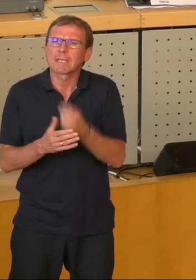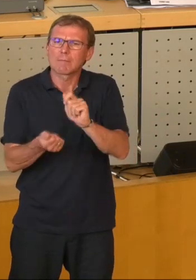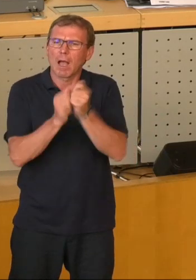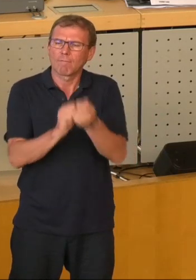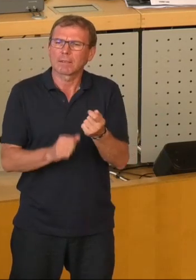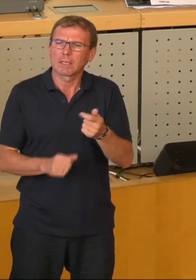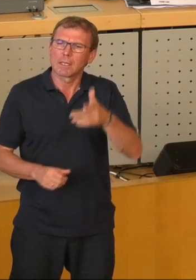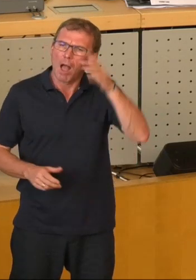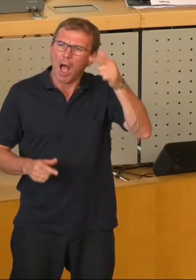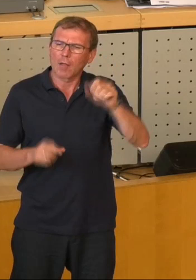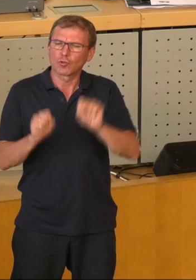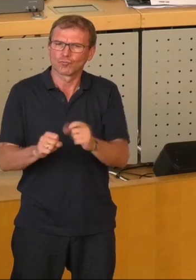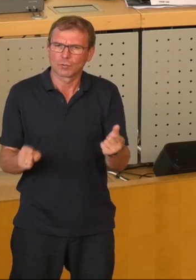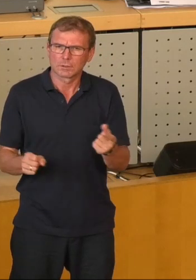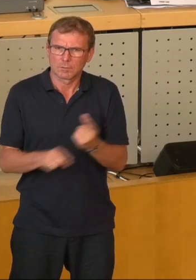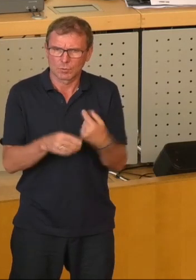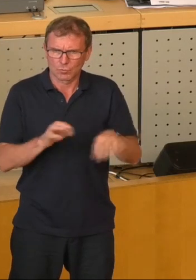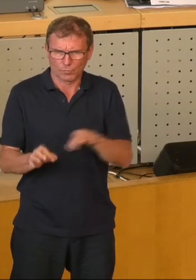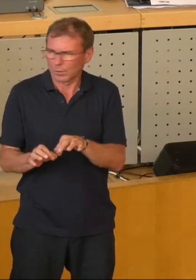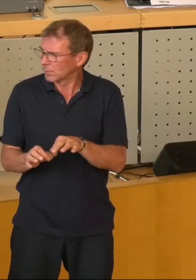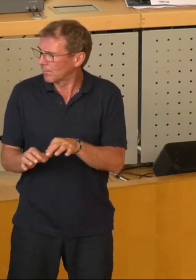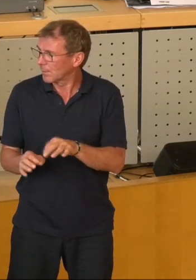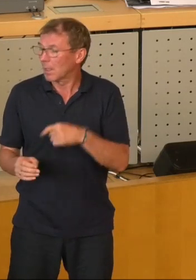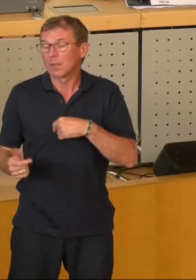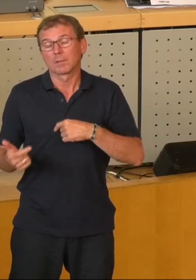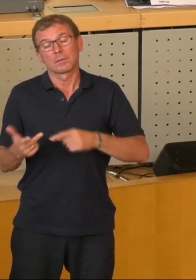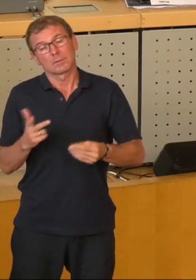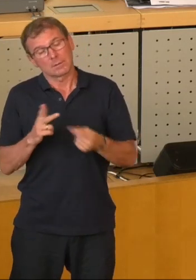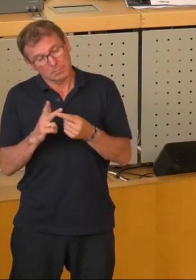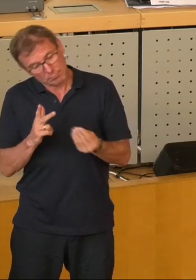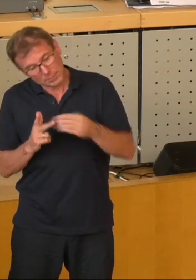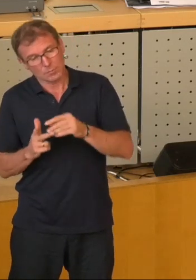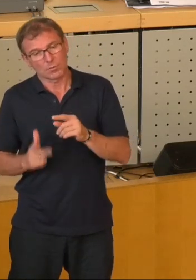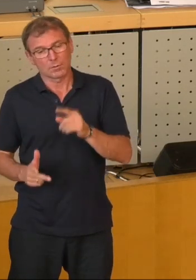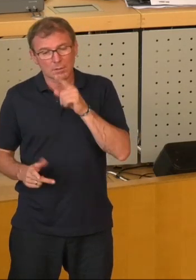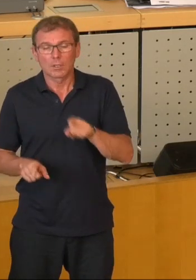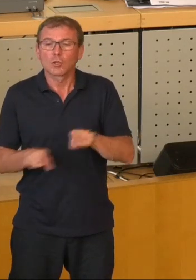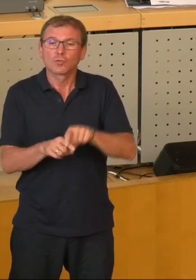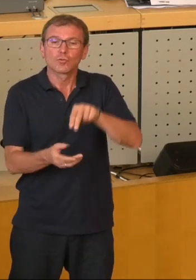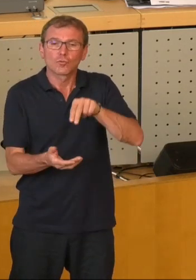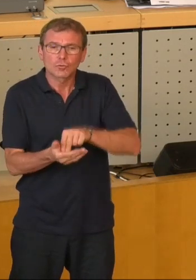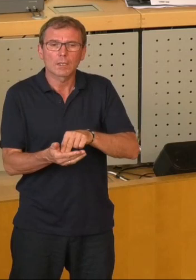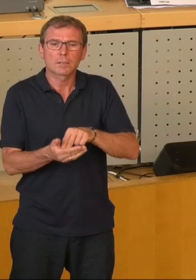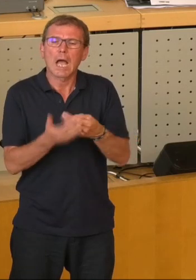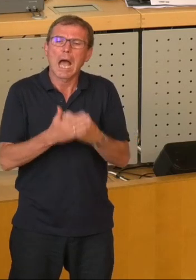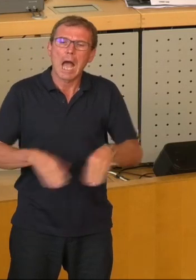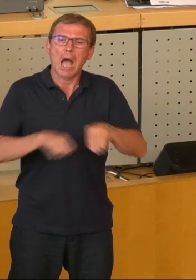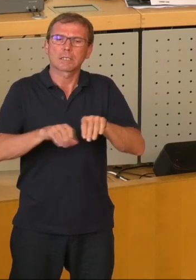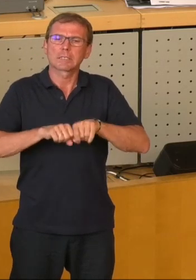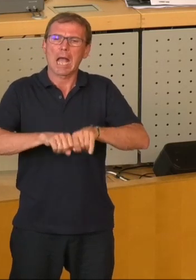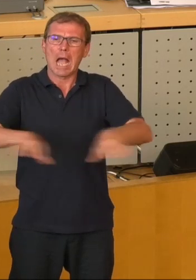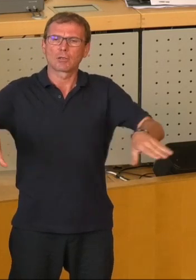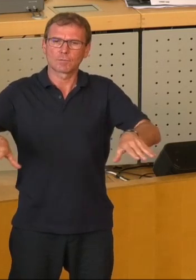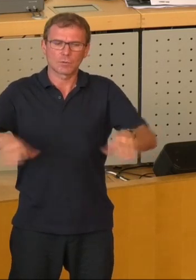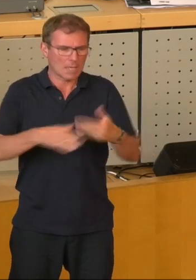durchzuführen sind? Und ergänzend noch, wenn ja, welchen Zustand, welche Ausgleichen wirken auf das Stadtgebiet haben eigentlich